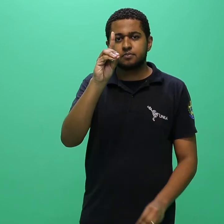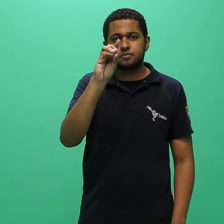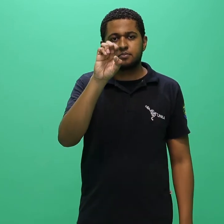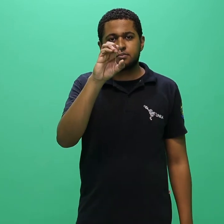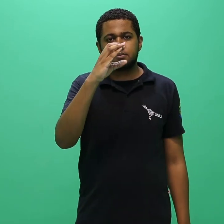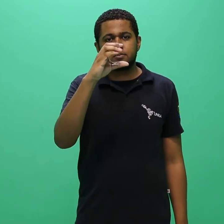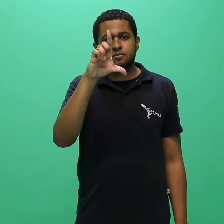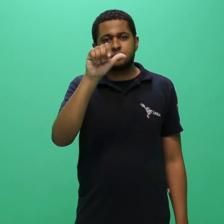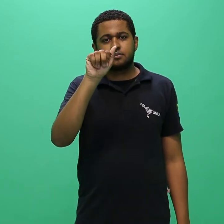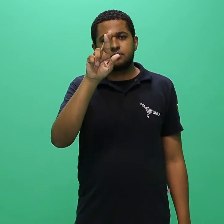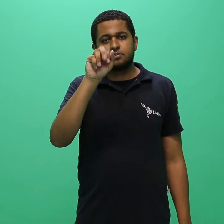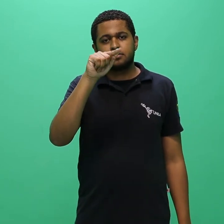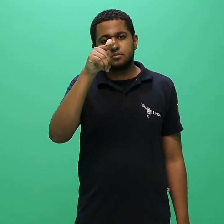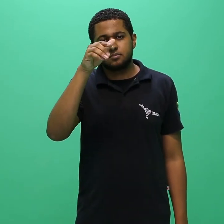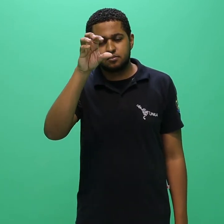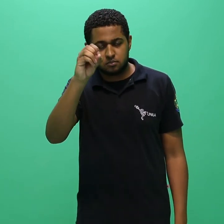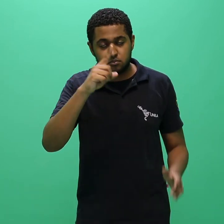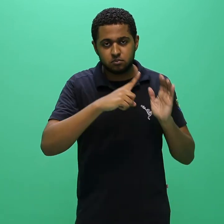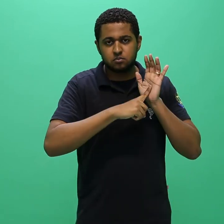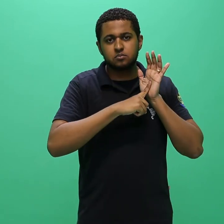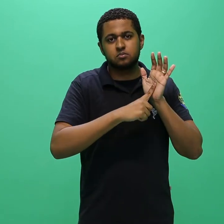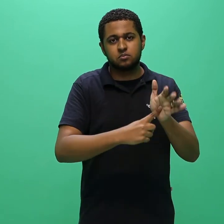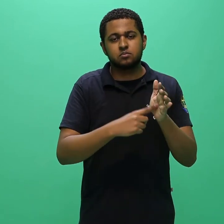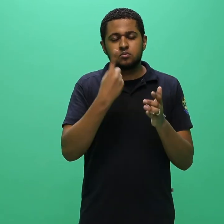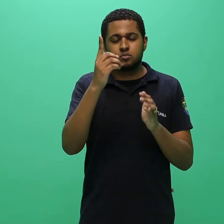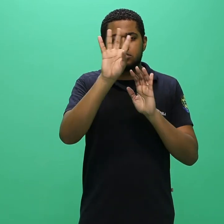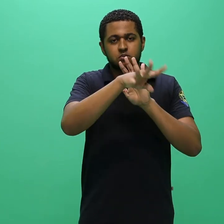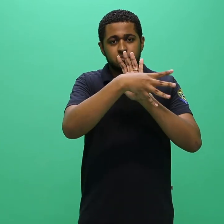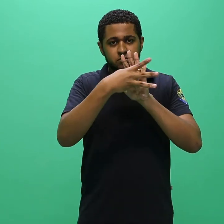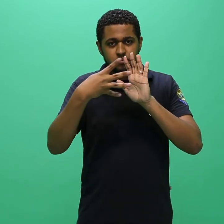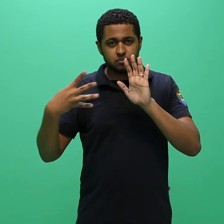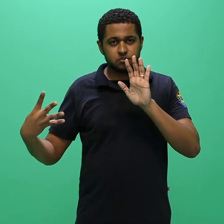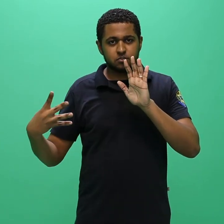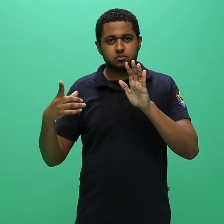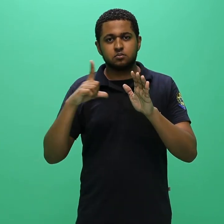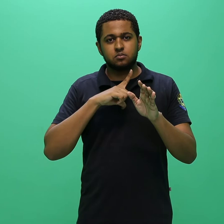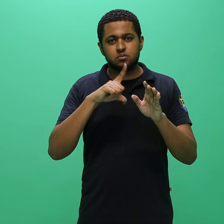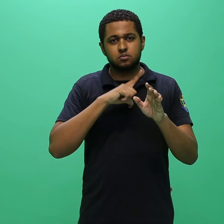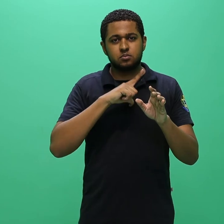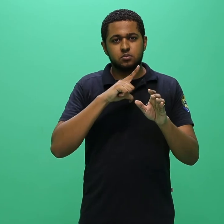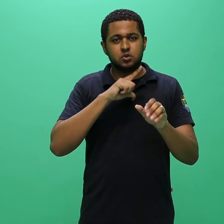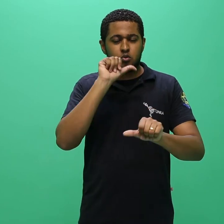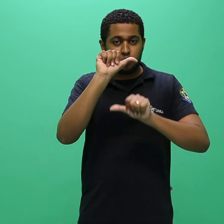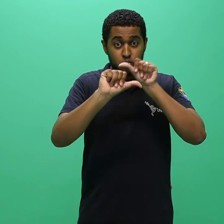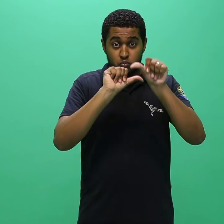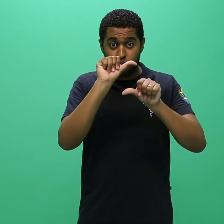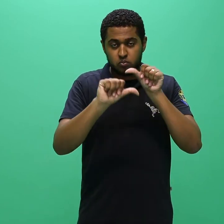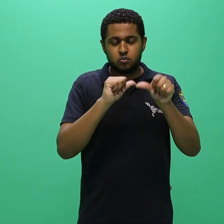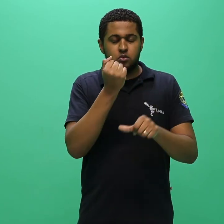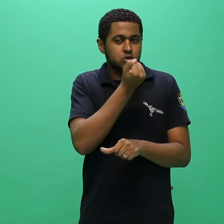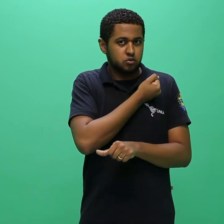nenhum tipo de conversão na documentação a ser enviada pelo candidato.